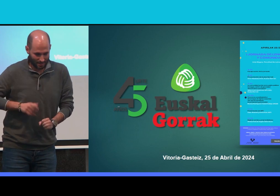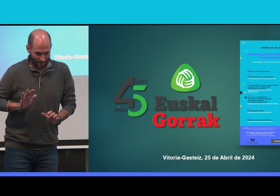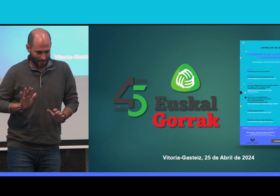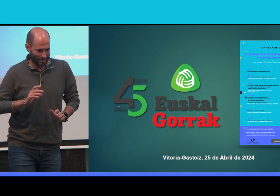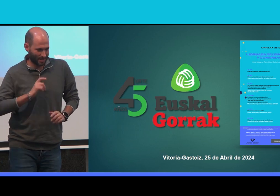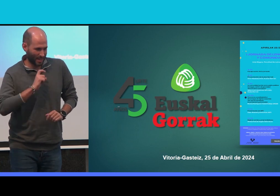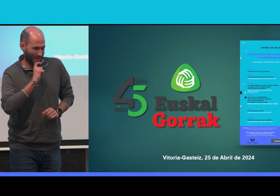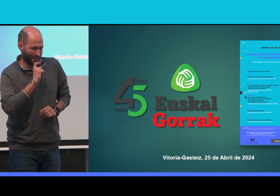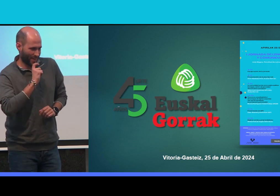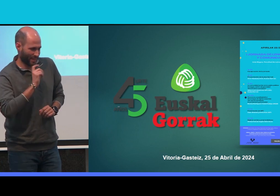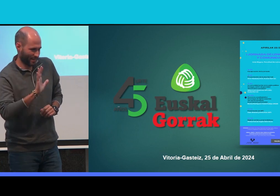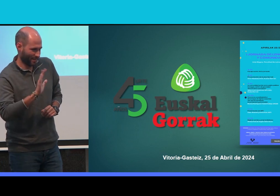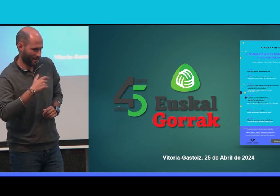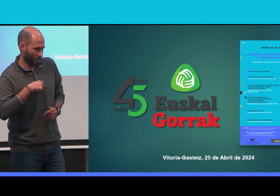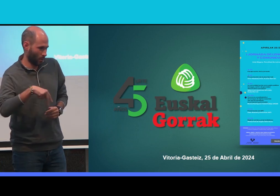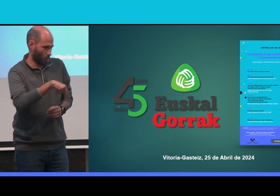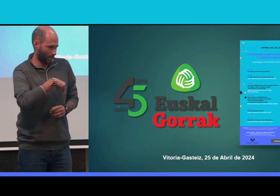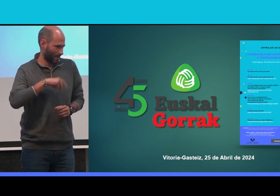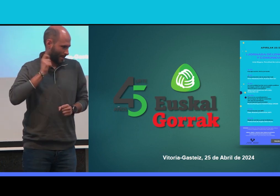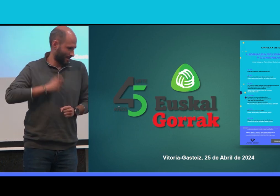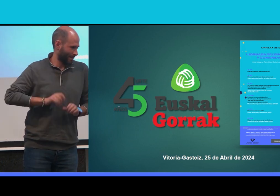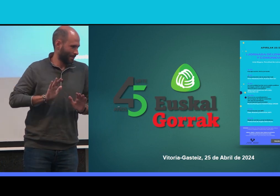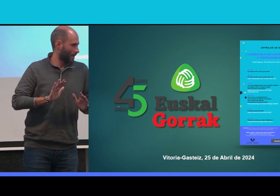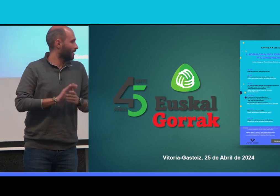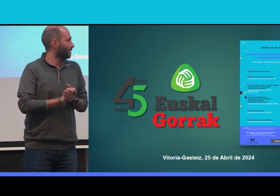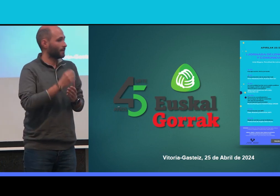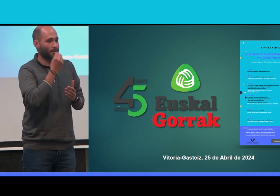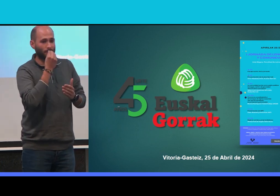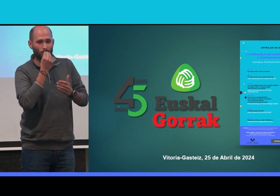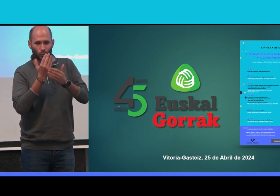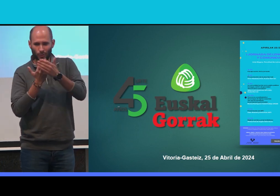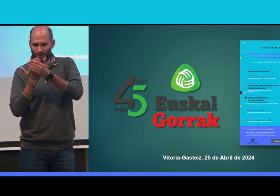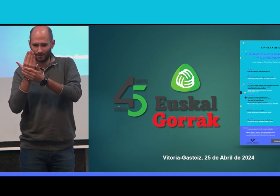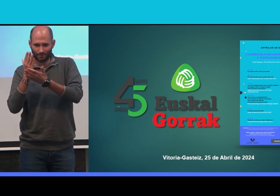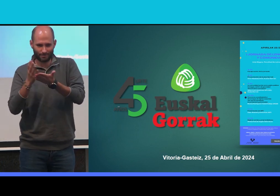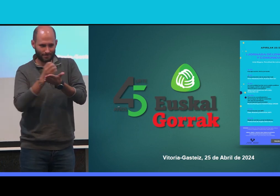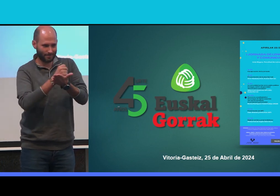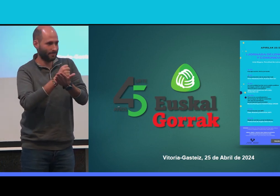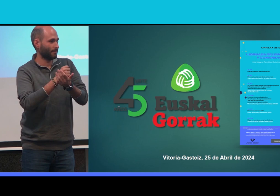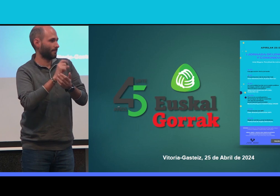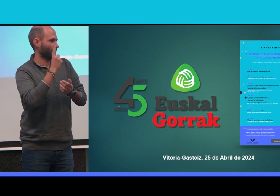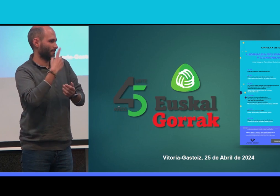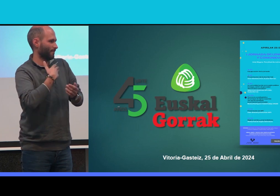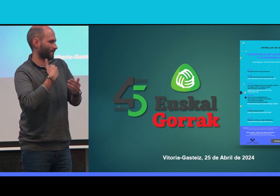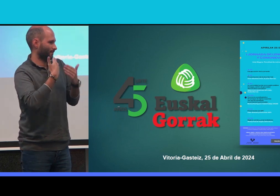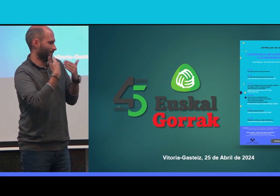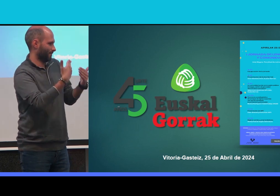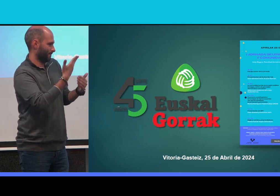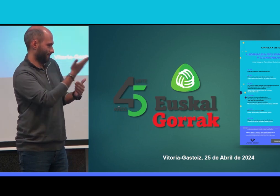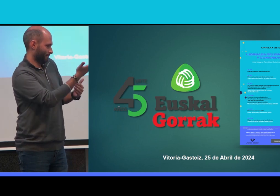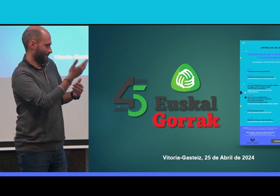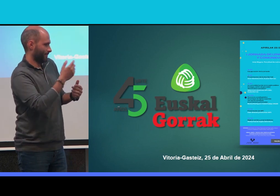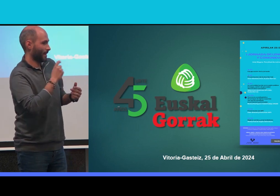Bueno, voy a intentar estar aquí quieto. Es difícil porque yo me suelo mover mucho. Lo primero, buenos días. Lo primero,